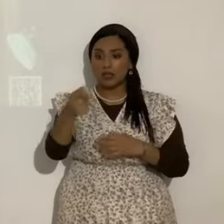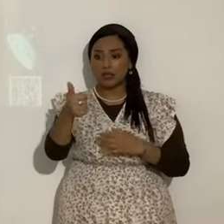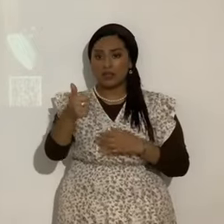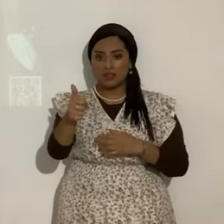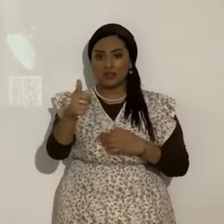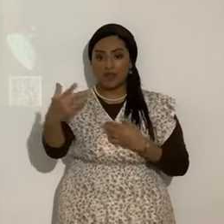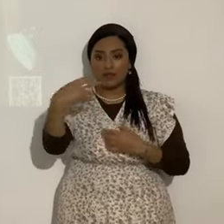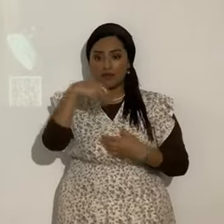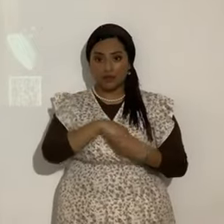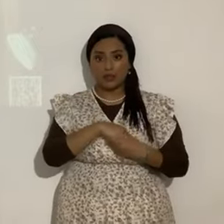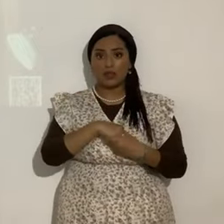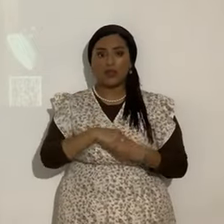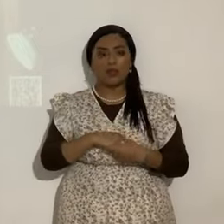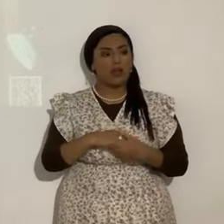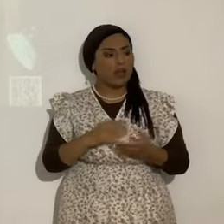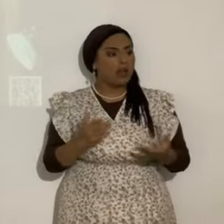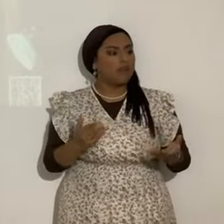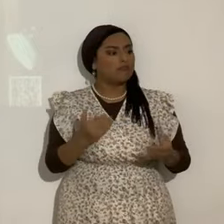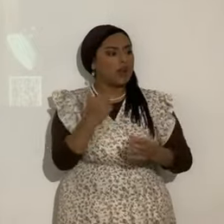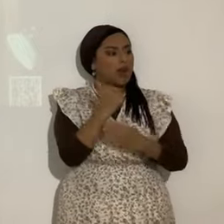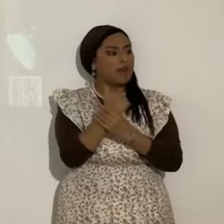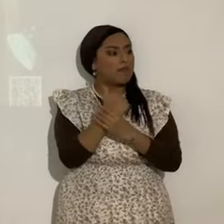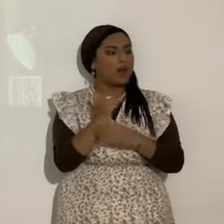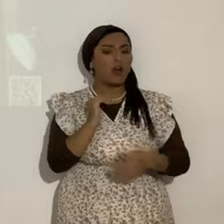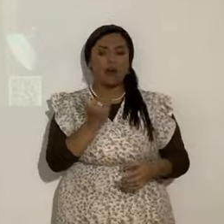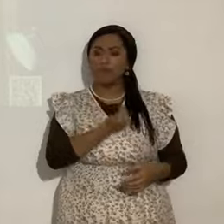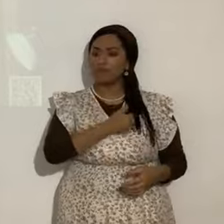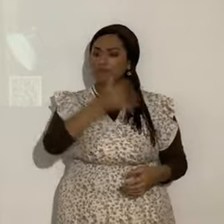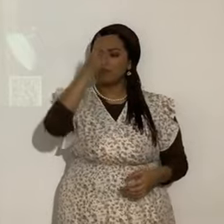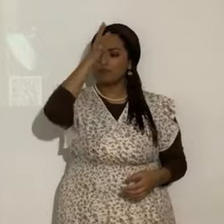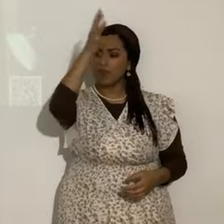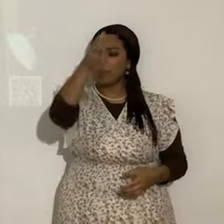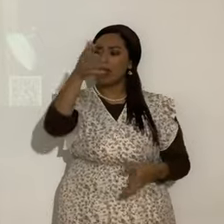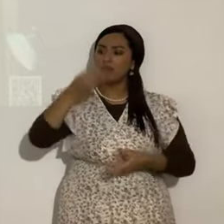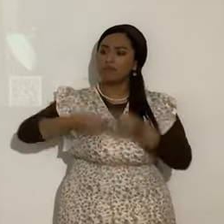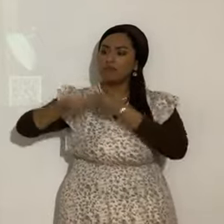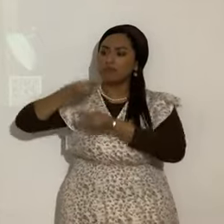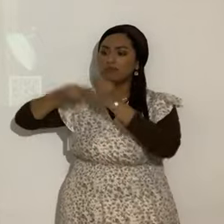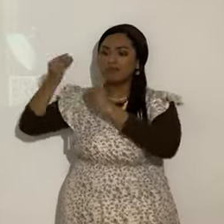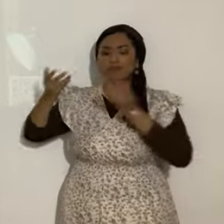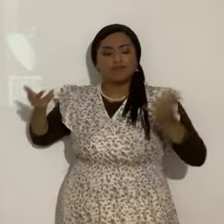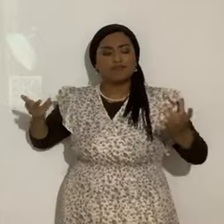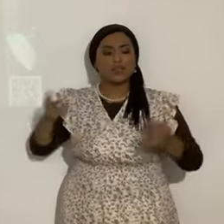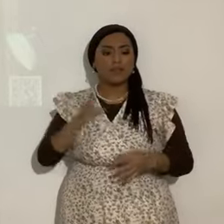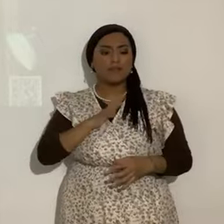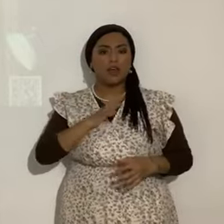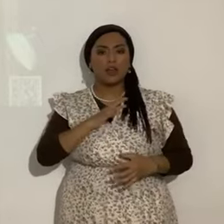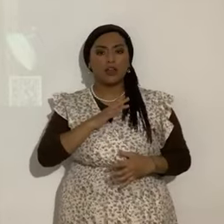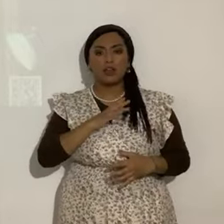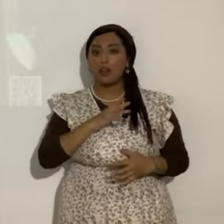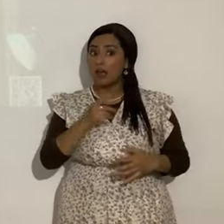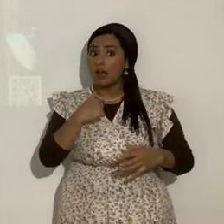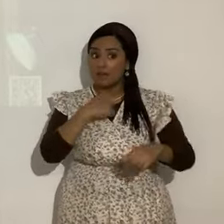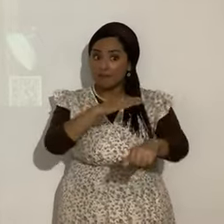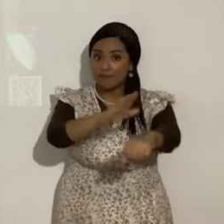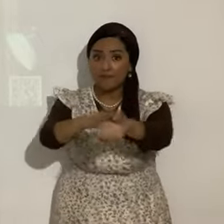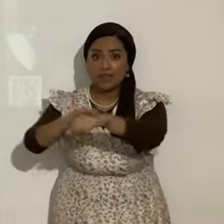mismos, tenemos Abraham por padre, porque os digo que Eloquín puede levantar hijos de Abraham aún de estas piedras.